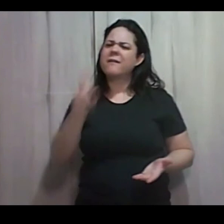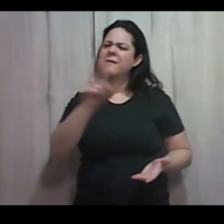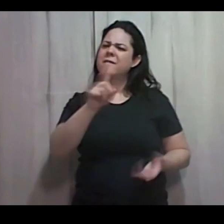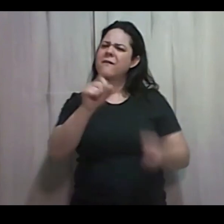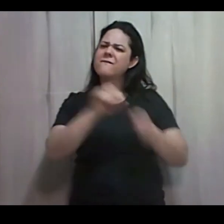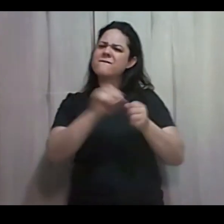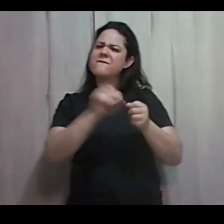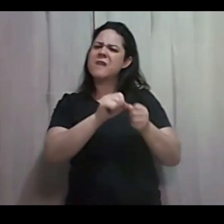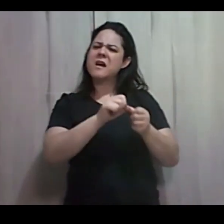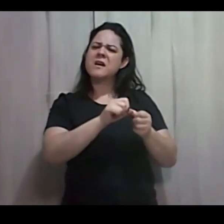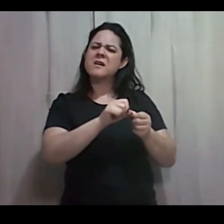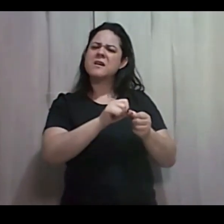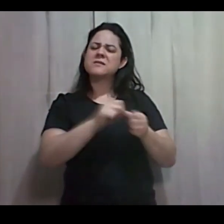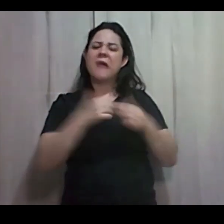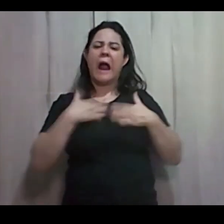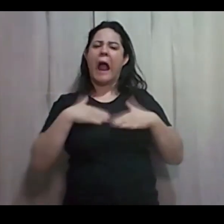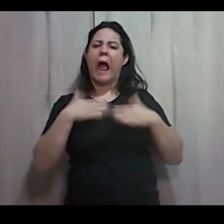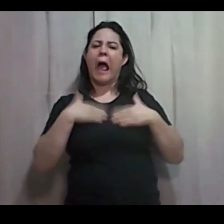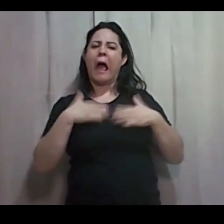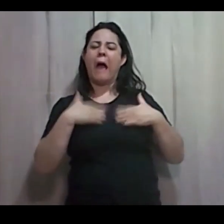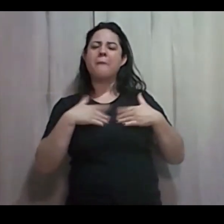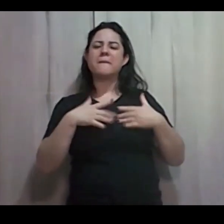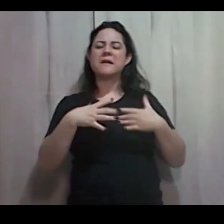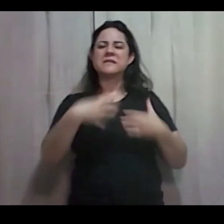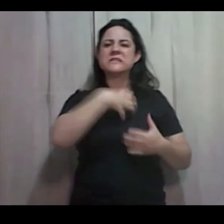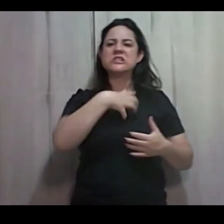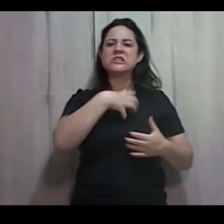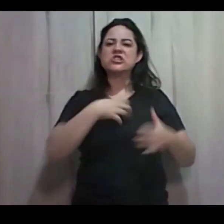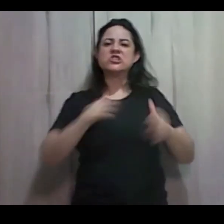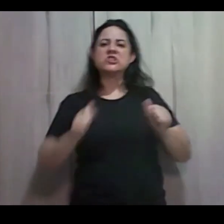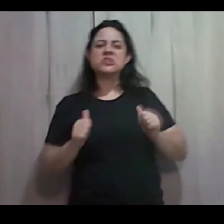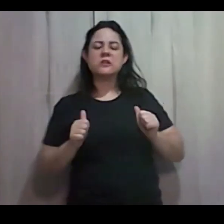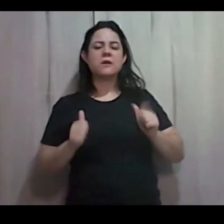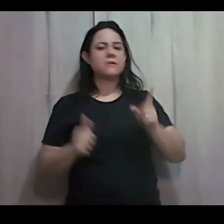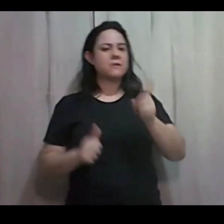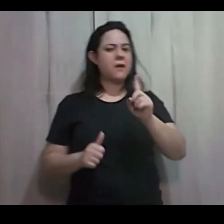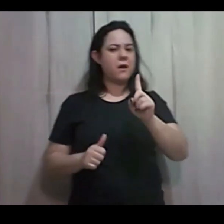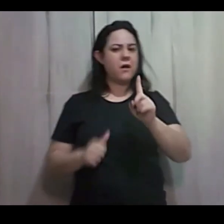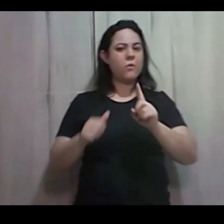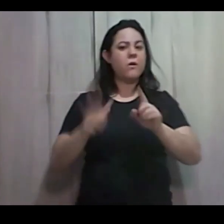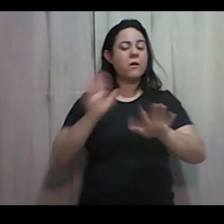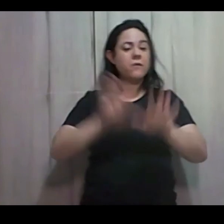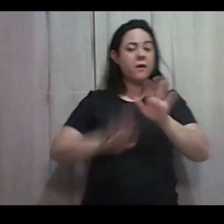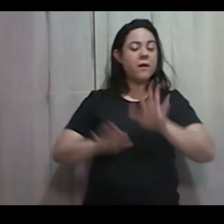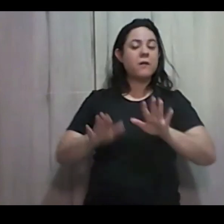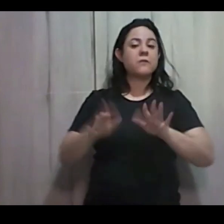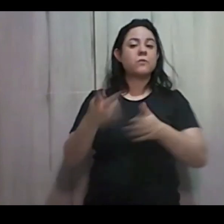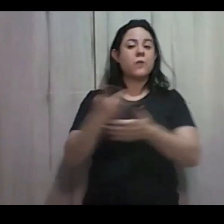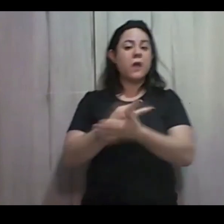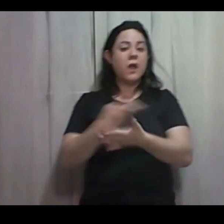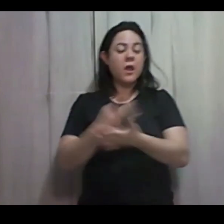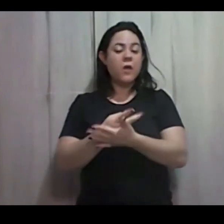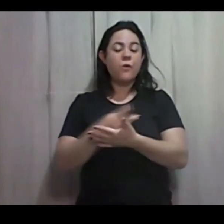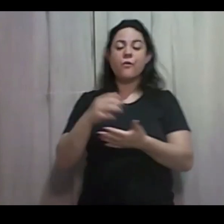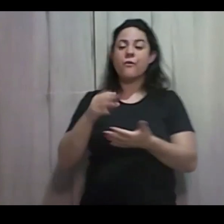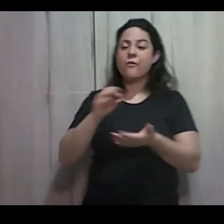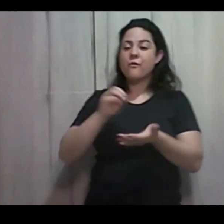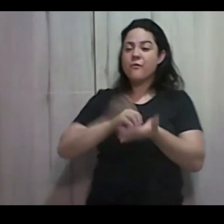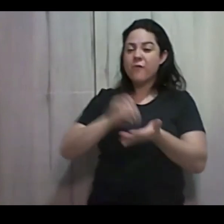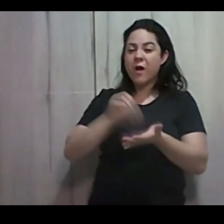tranquilidade Fique atento Aos erros As falhas A sedução A mentira Ao engano Fique